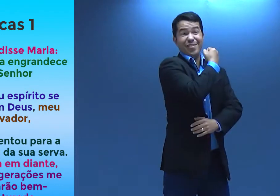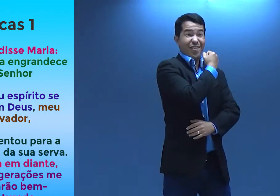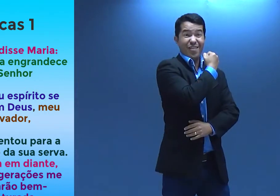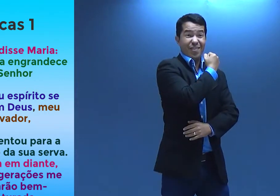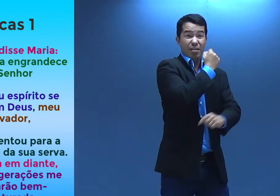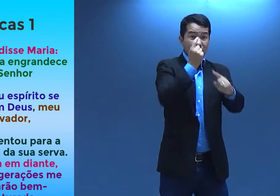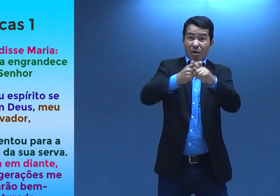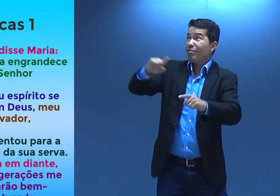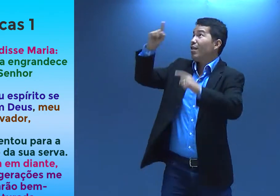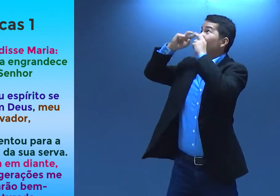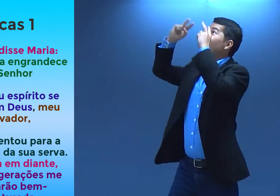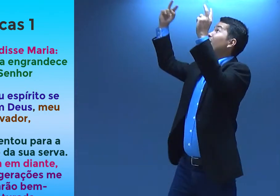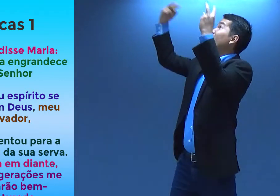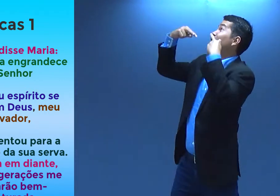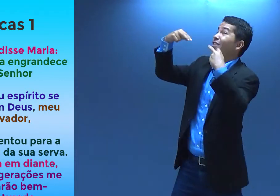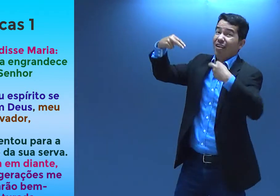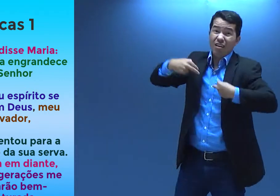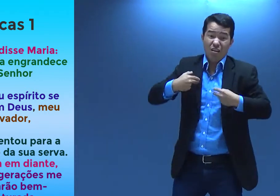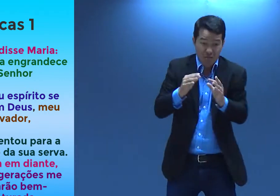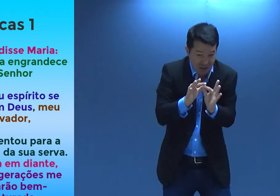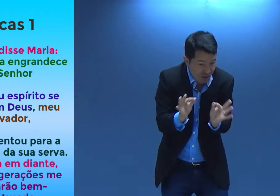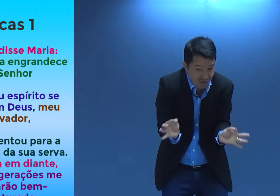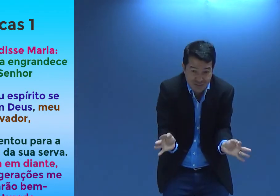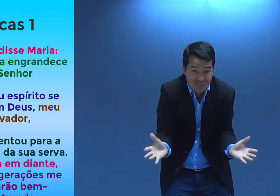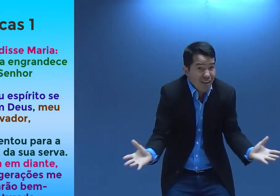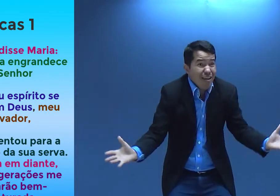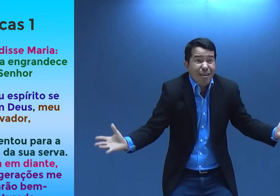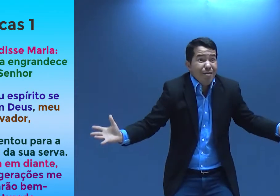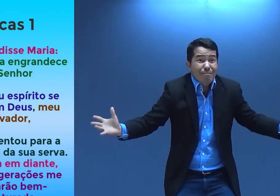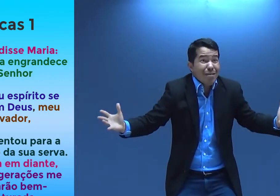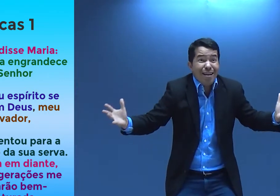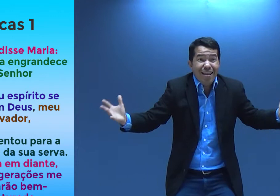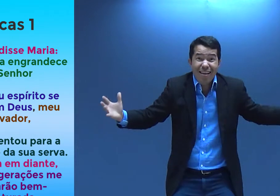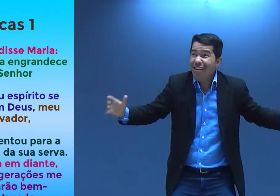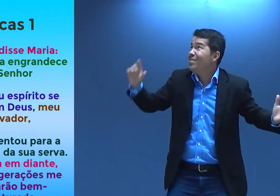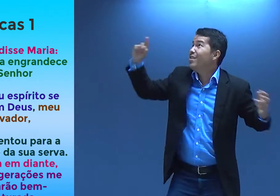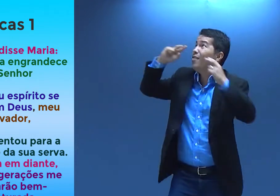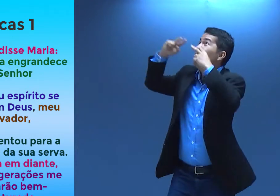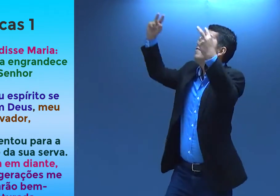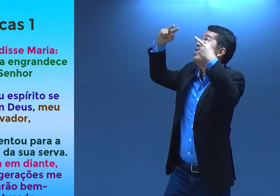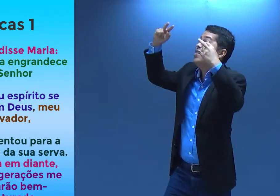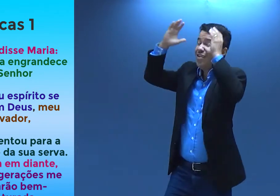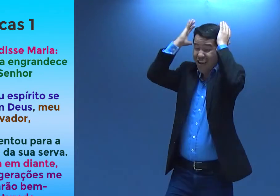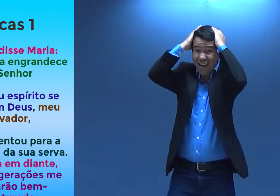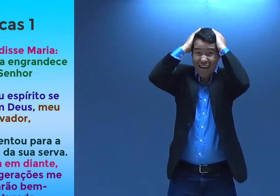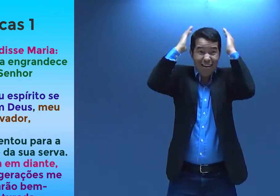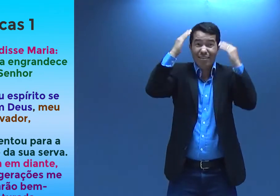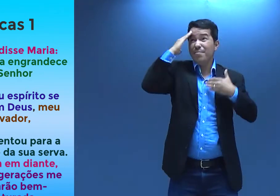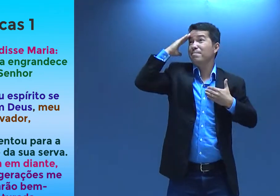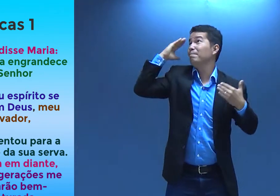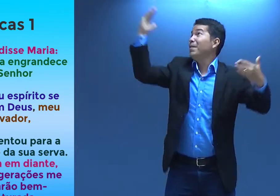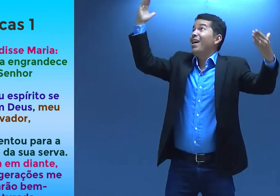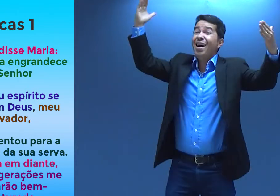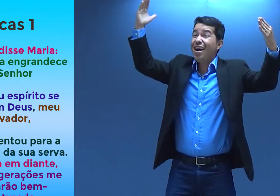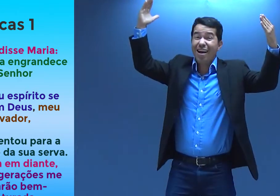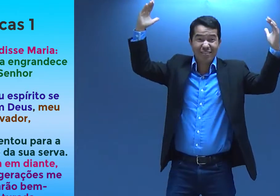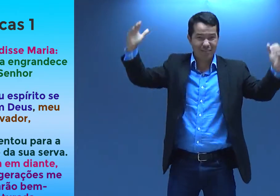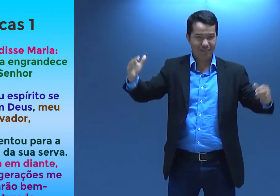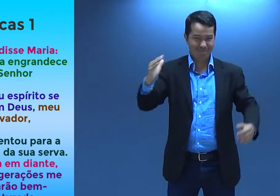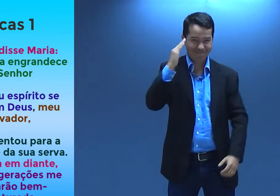é o meu Salvador. Porque você olhou para mim. Eu sou da serva tão humilde. Você me viu. E eu te agradeço